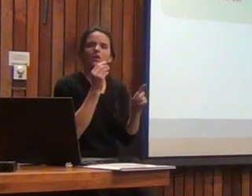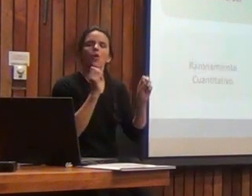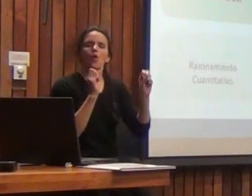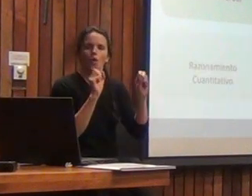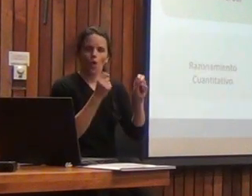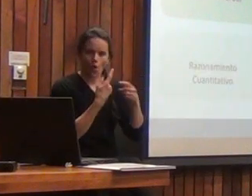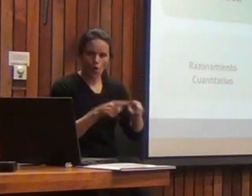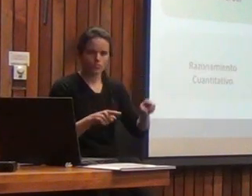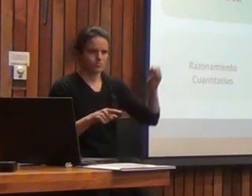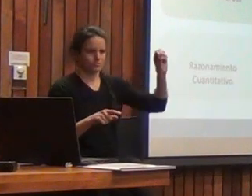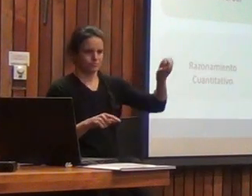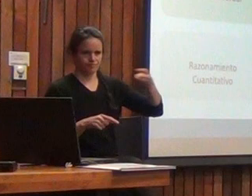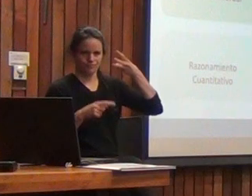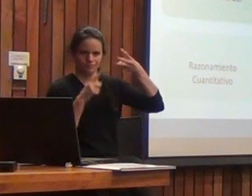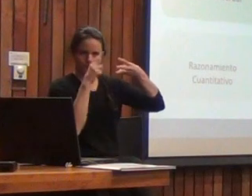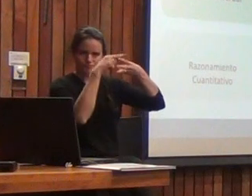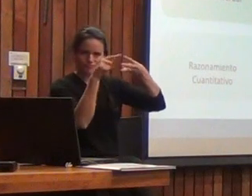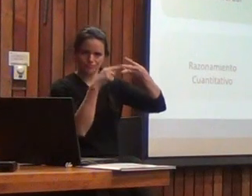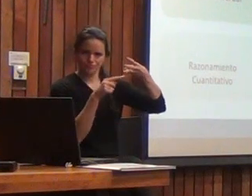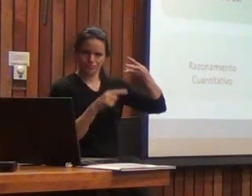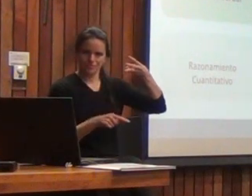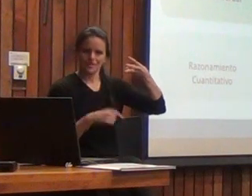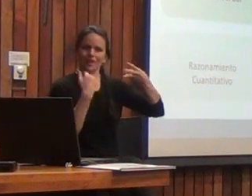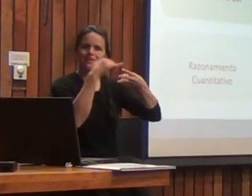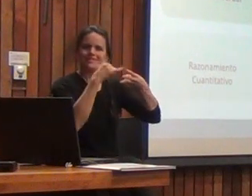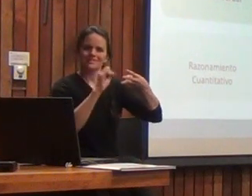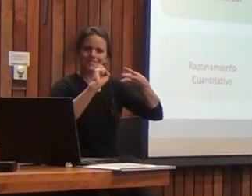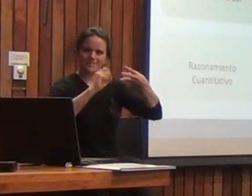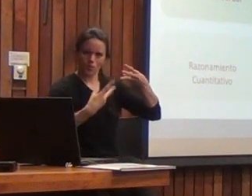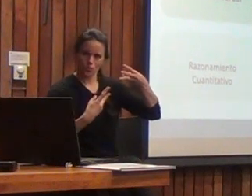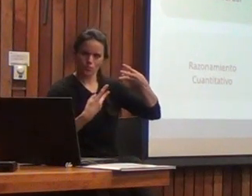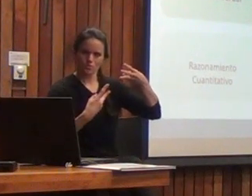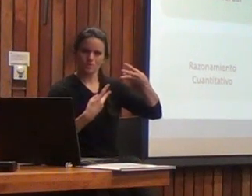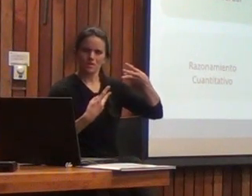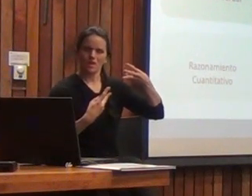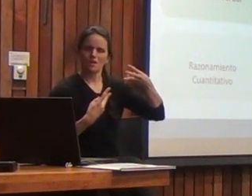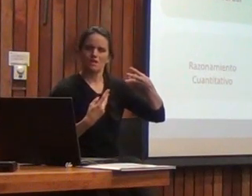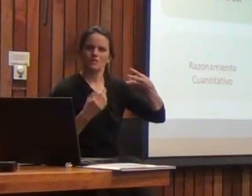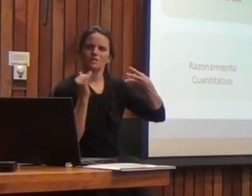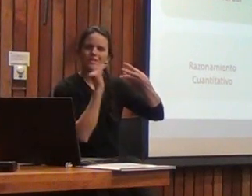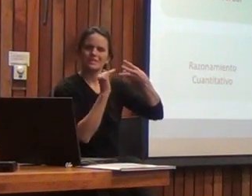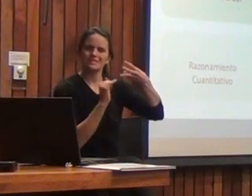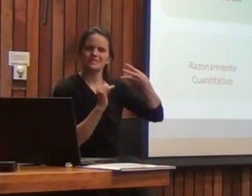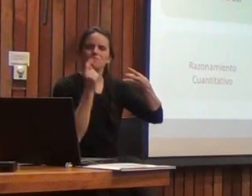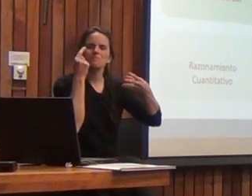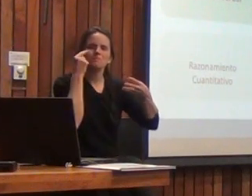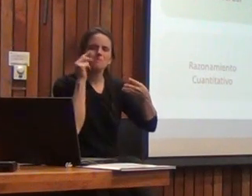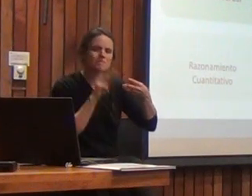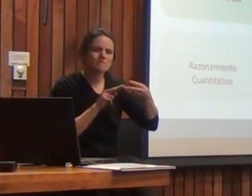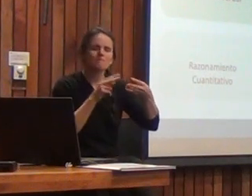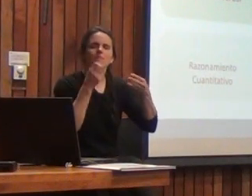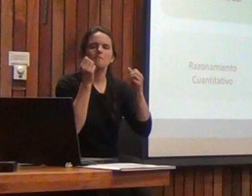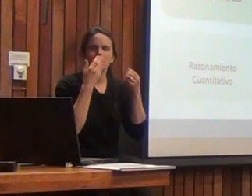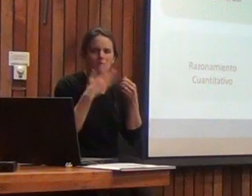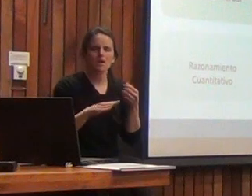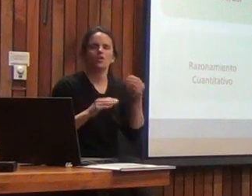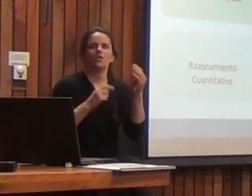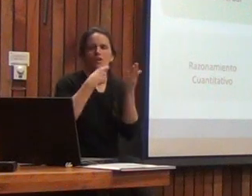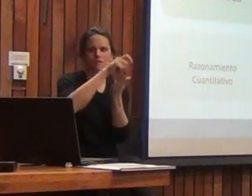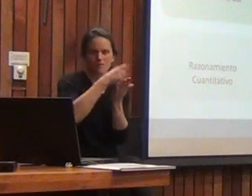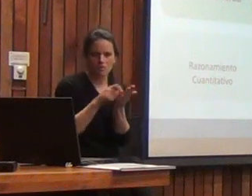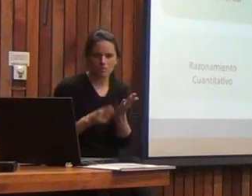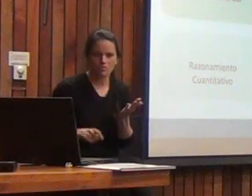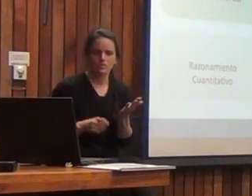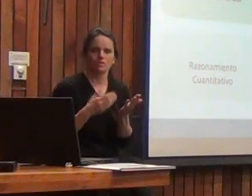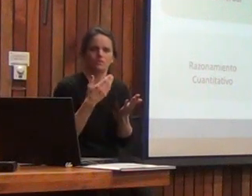más, que es el nivel de índices secundarios, en el cual se incluyen índices que permitan obtener mejores medidas, mejores,